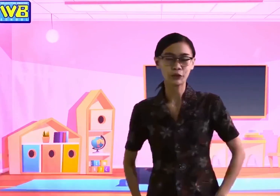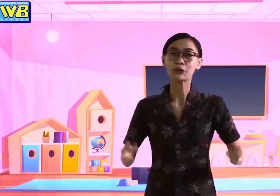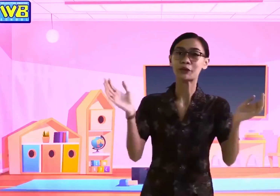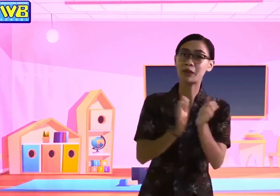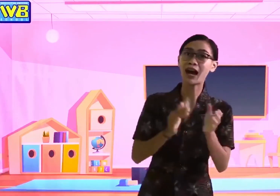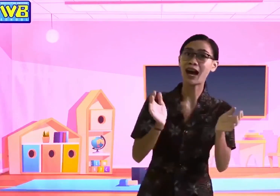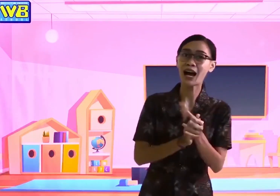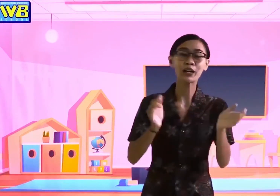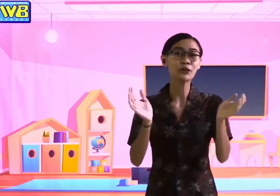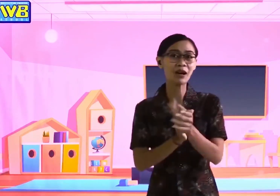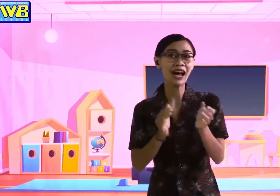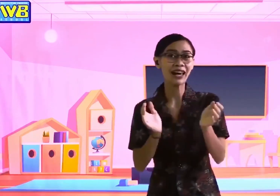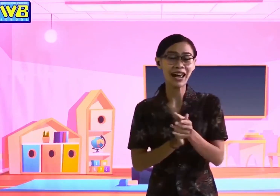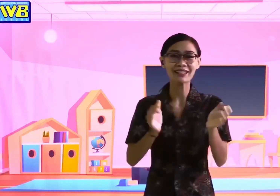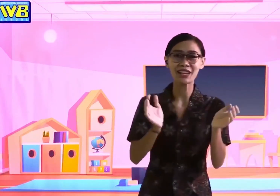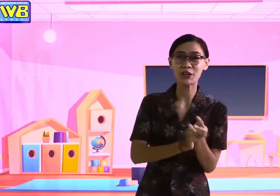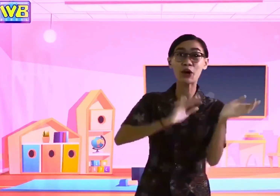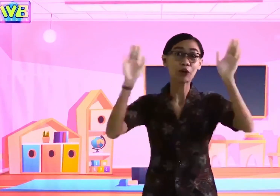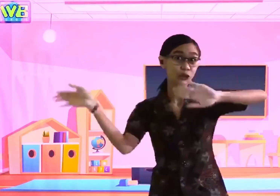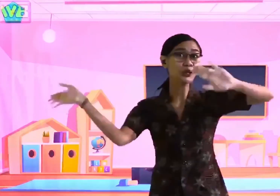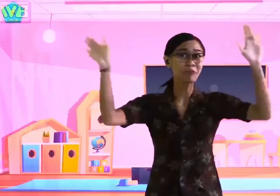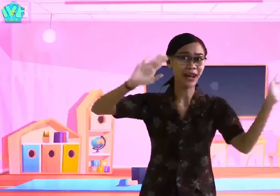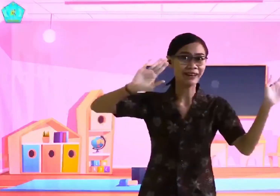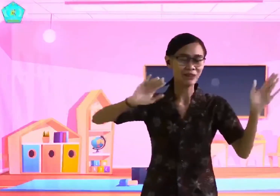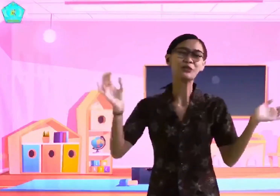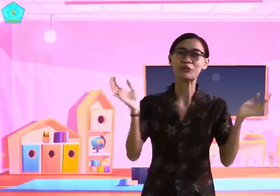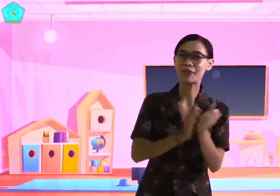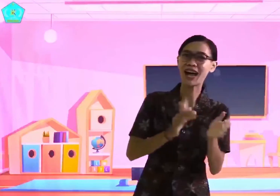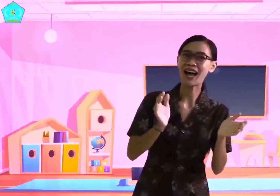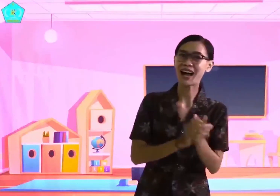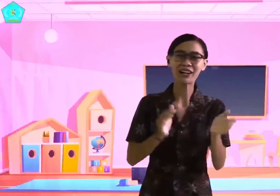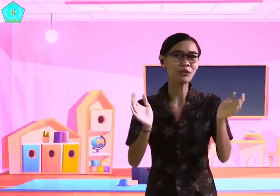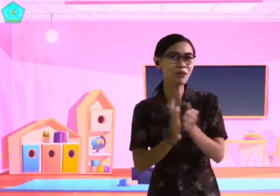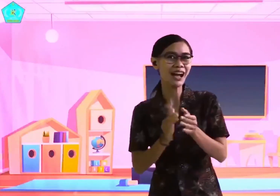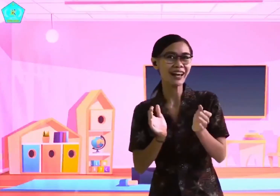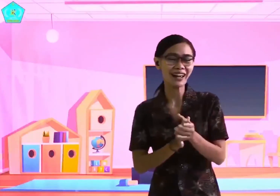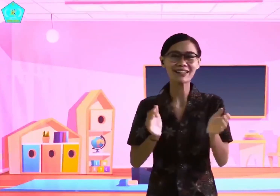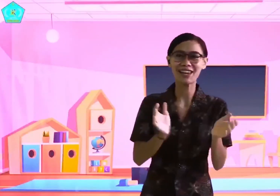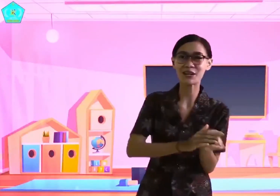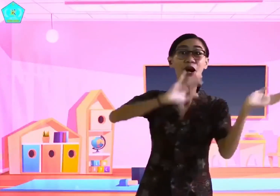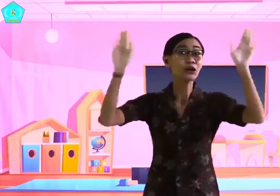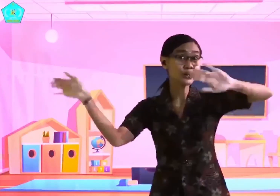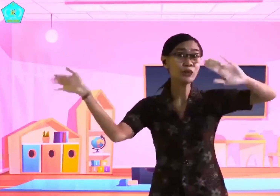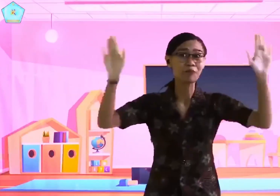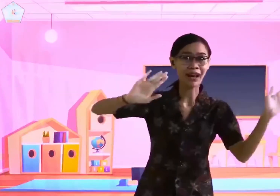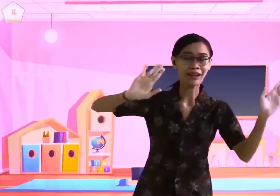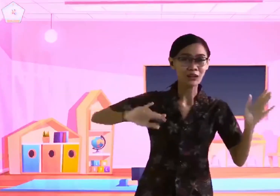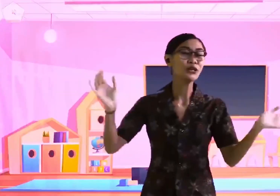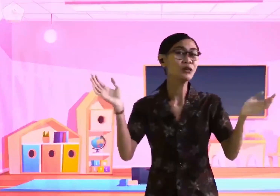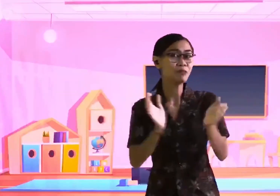Goodbye, goodbye, and see you. Goodbye, goodbye, goodbye, and see you. Goodbye, goodbye,